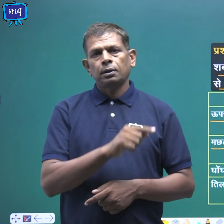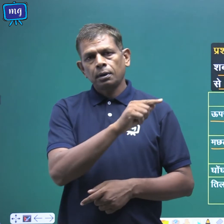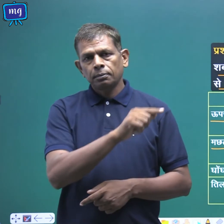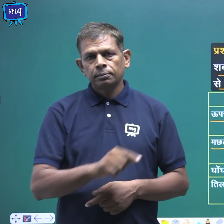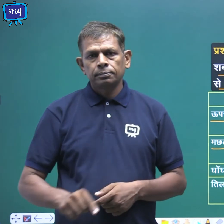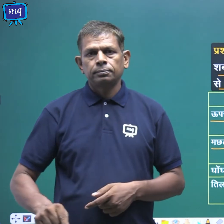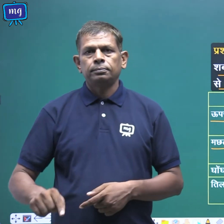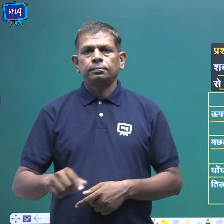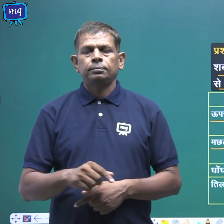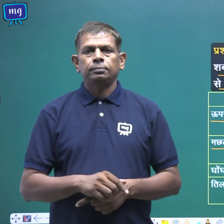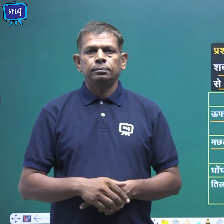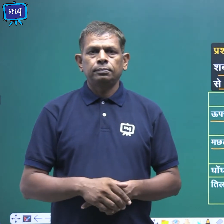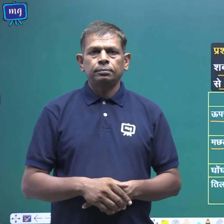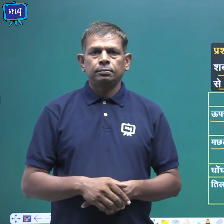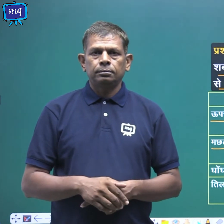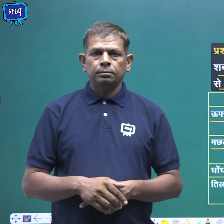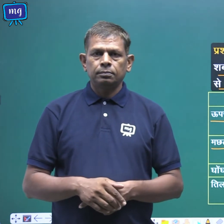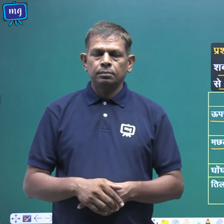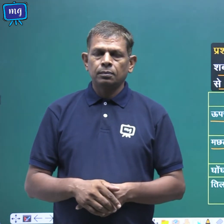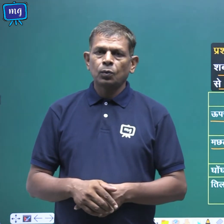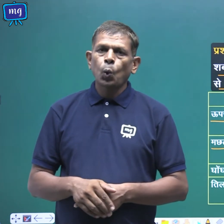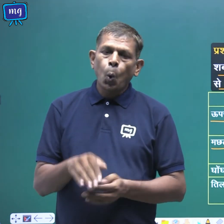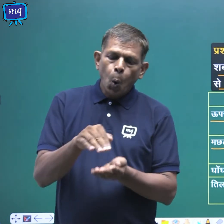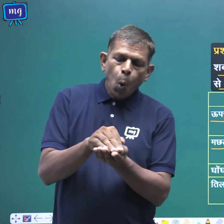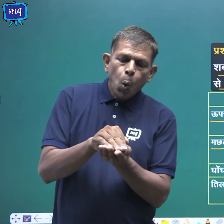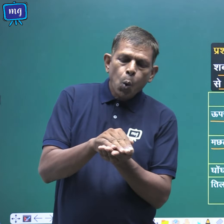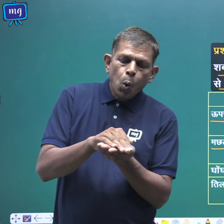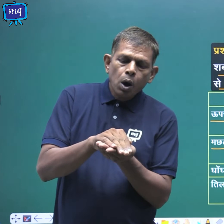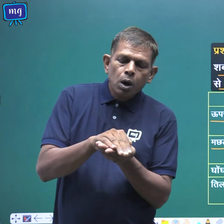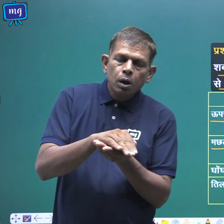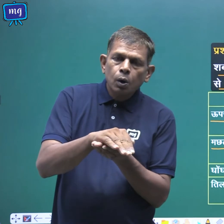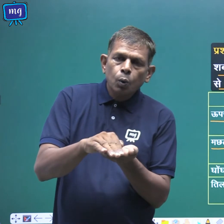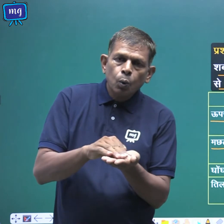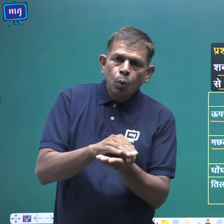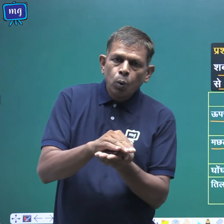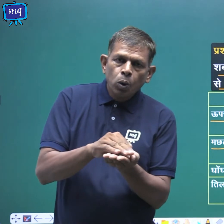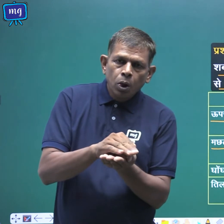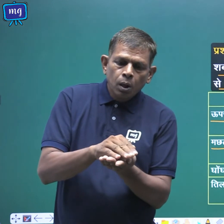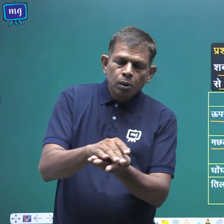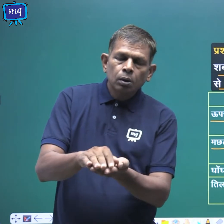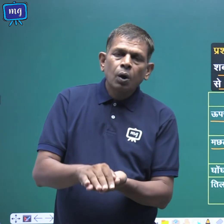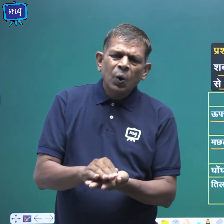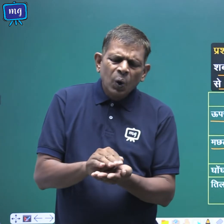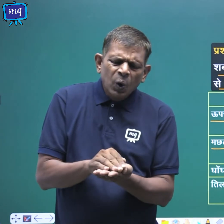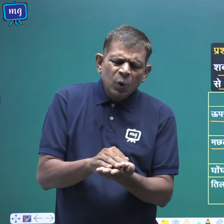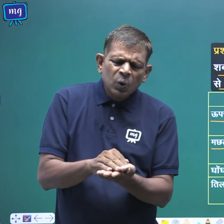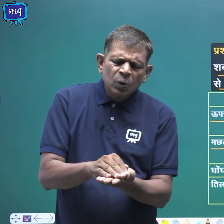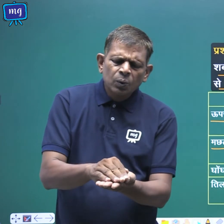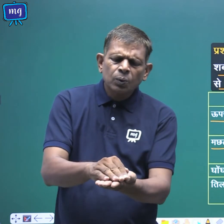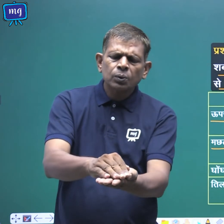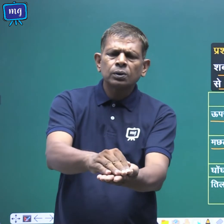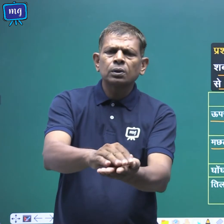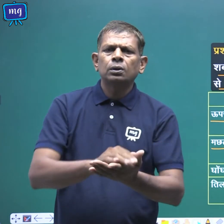मिलाएंगे गोंगा बहुत दीमी गती से चलता है